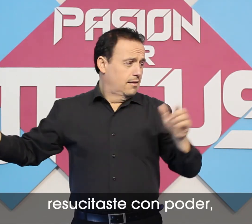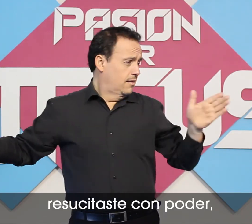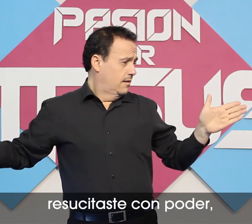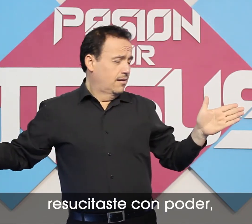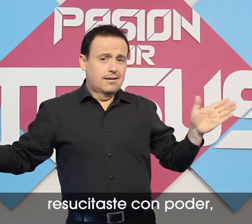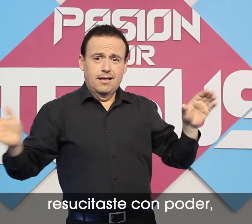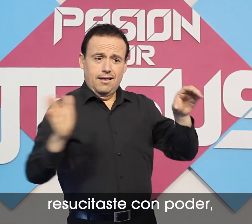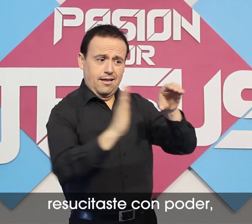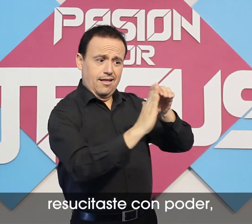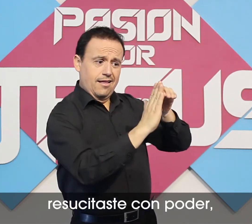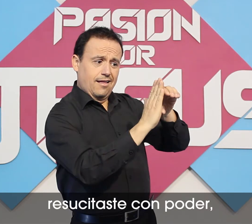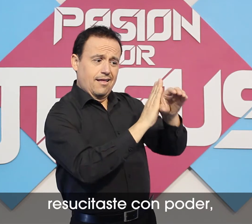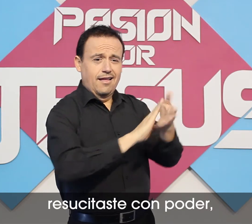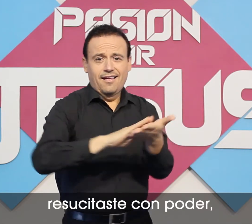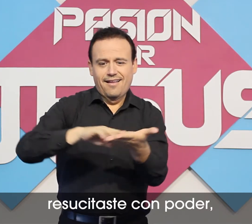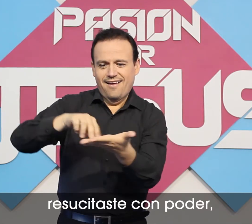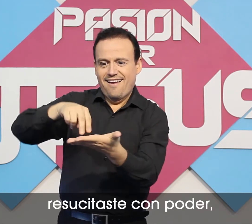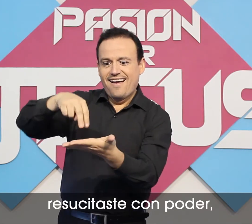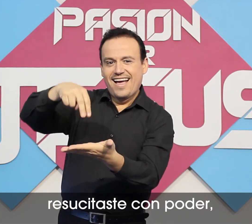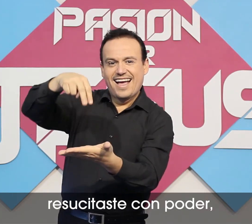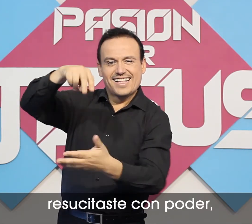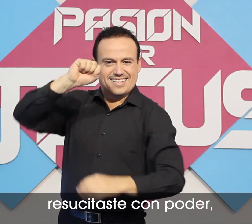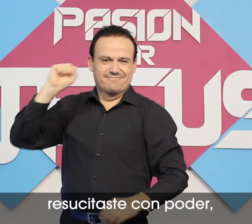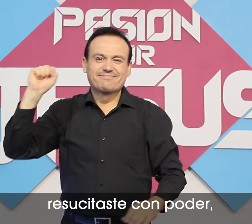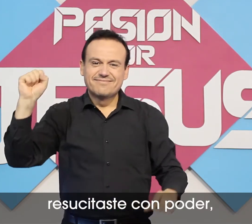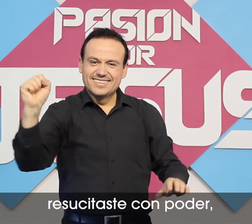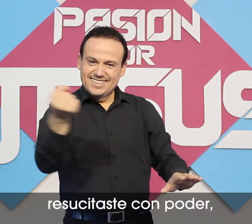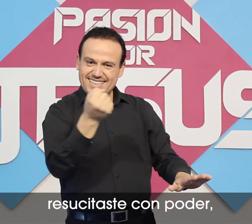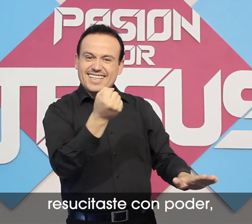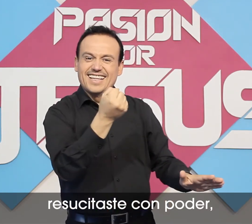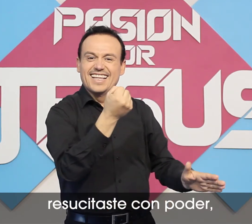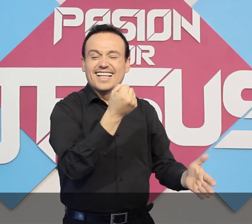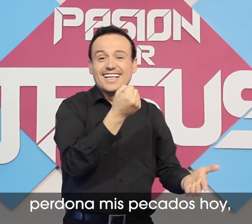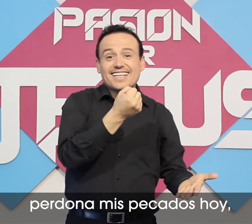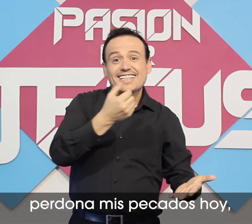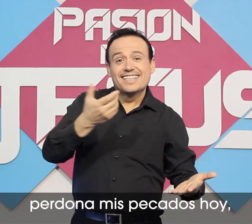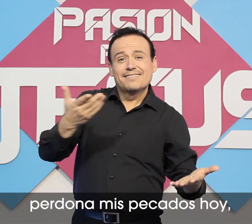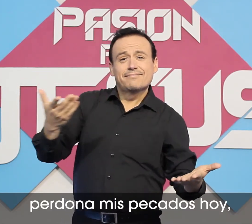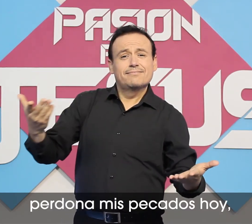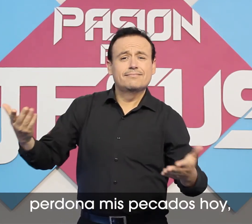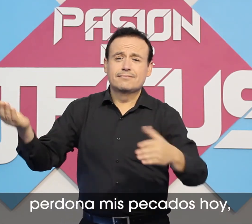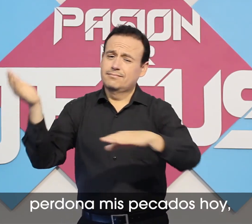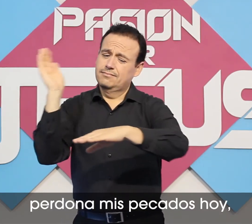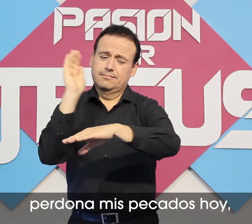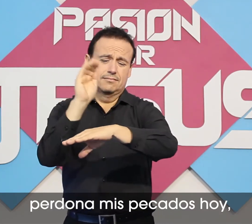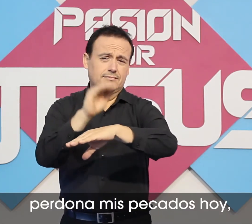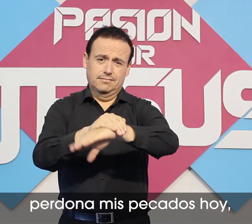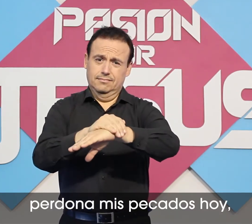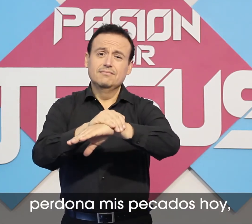Resucitaste con poder Perdona mis